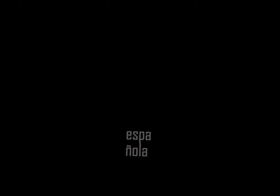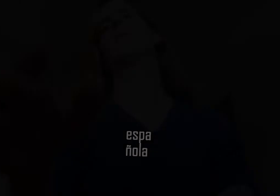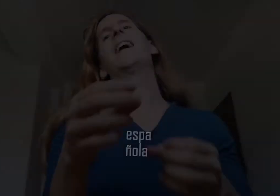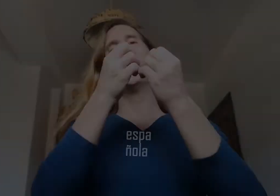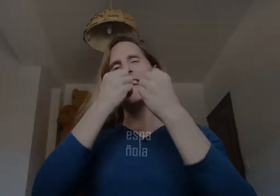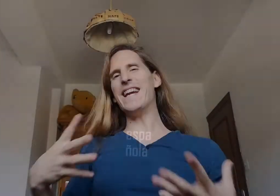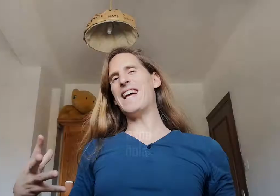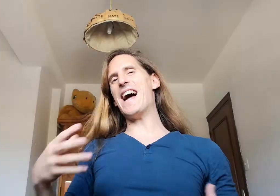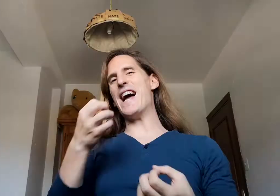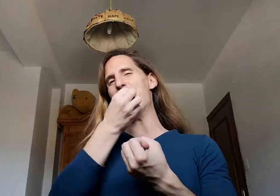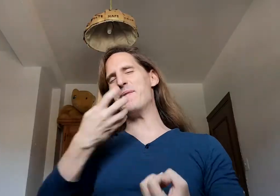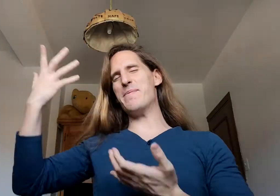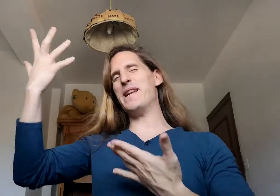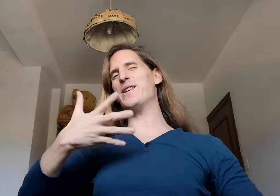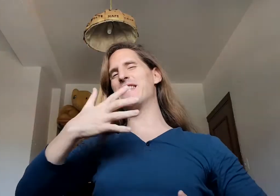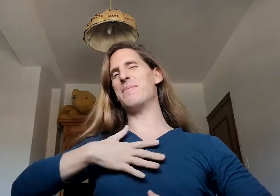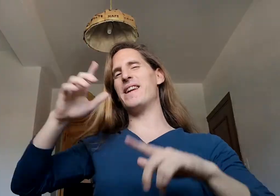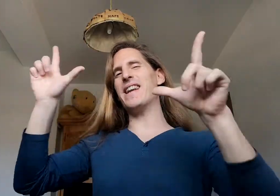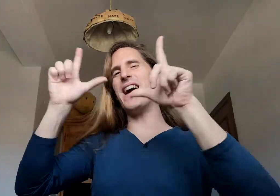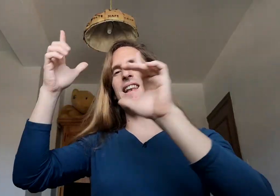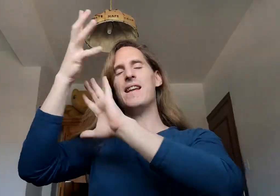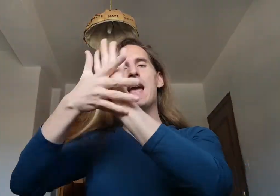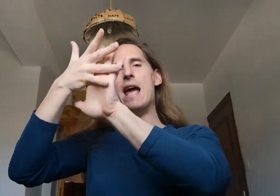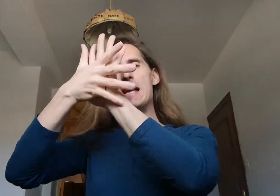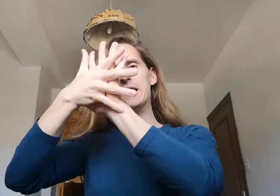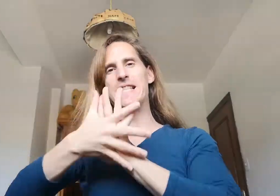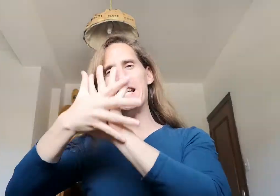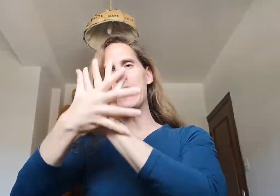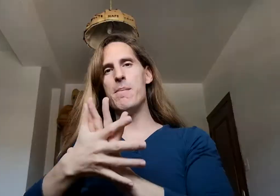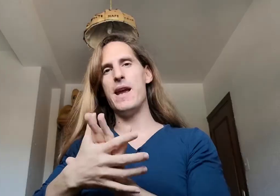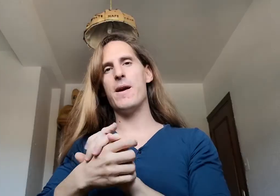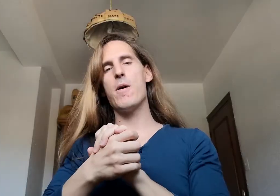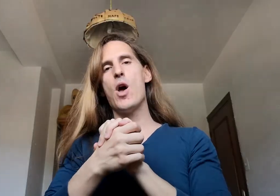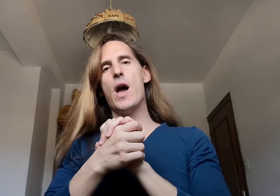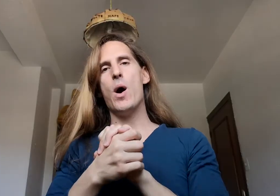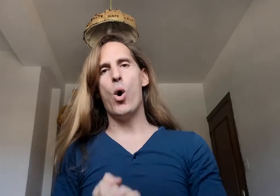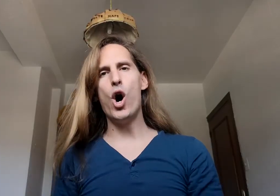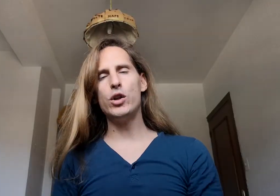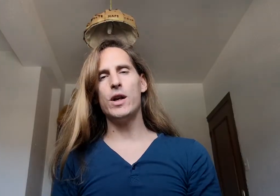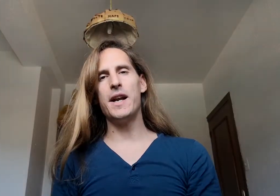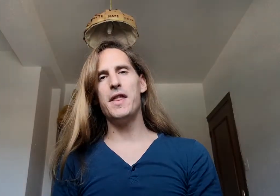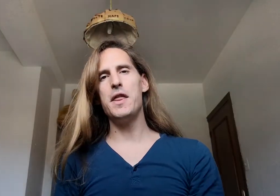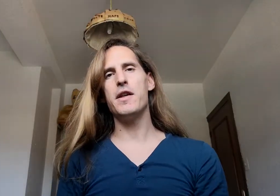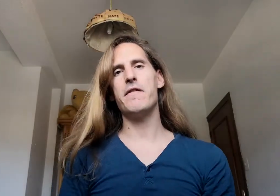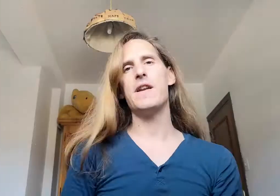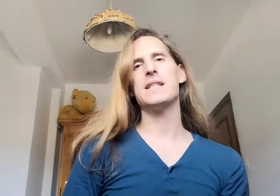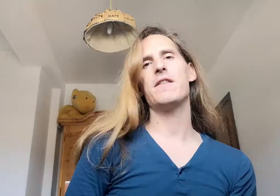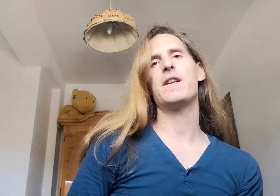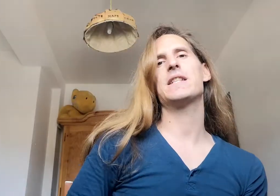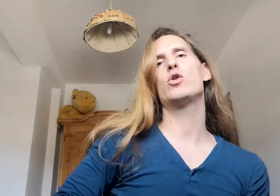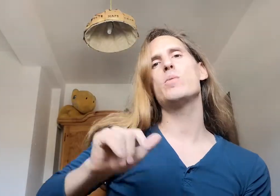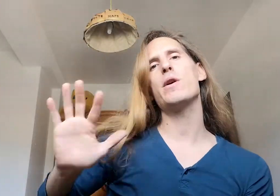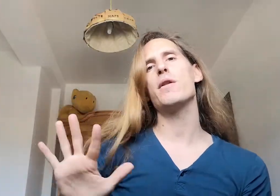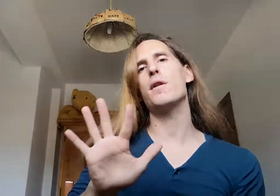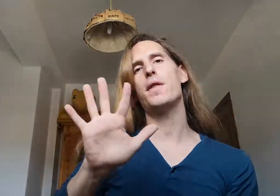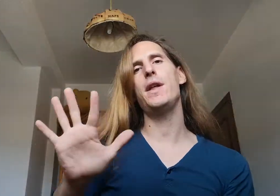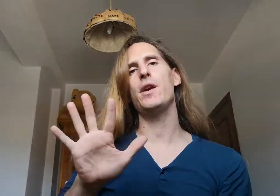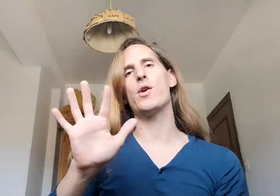qué tal bienvenidos a mi canal ensigname otro ejercicio de frase frase número 5